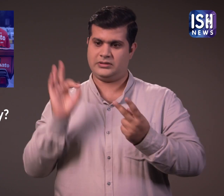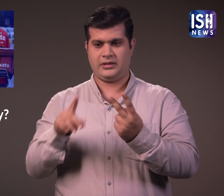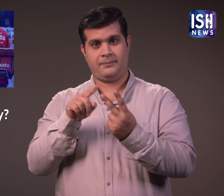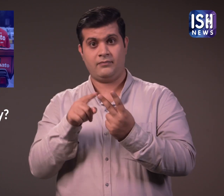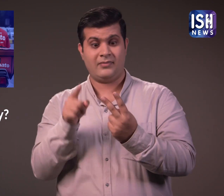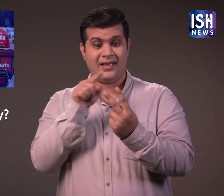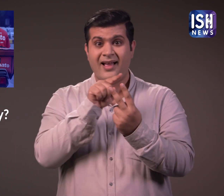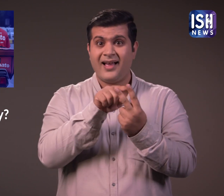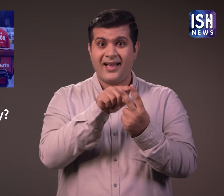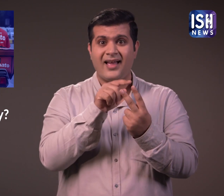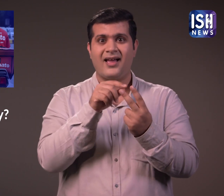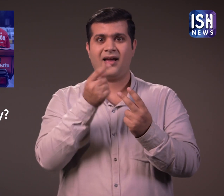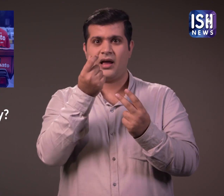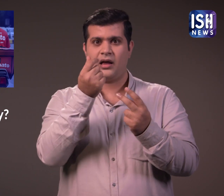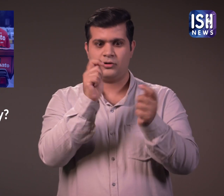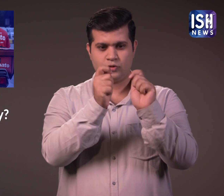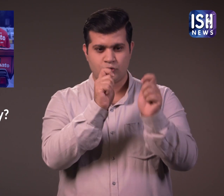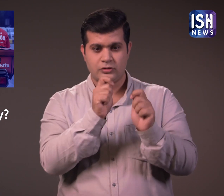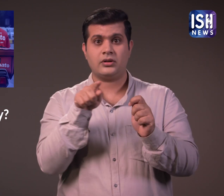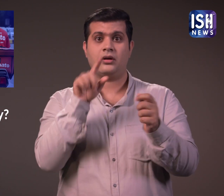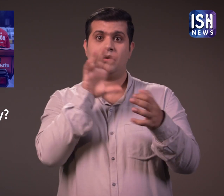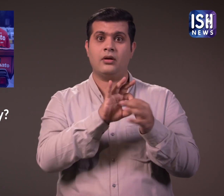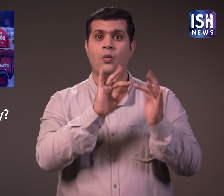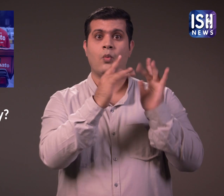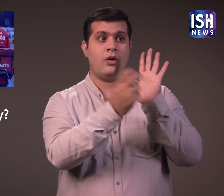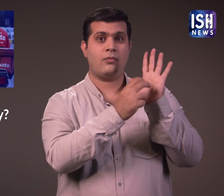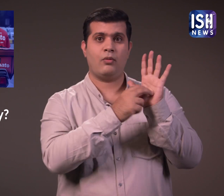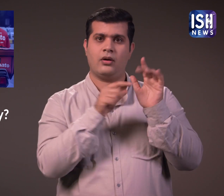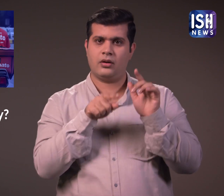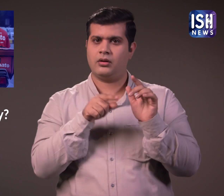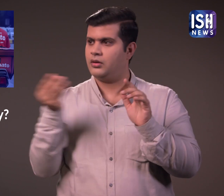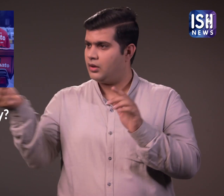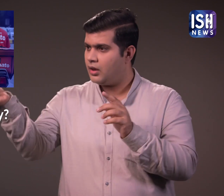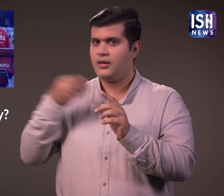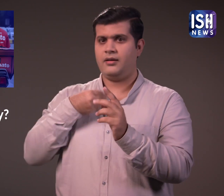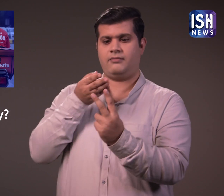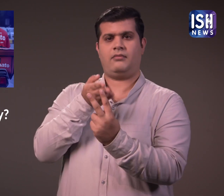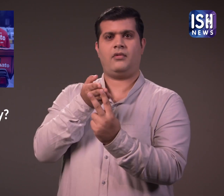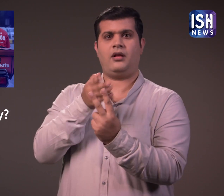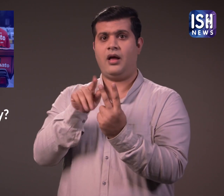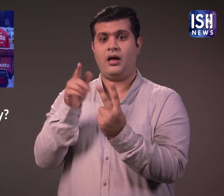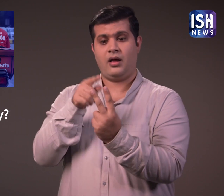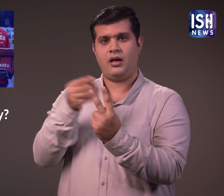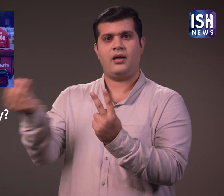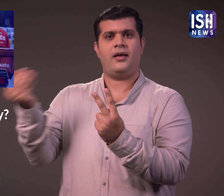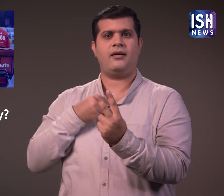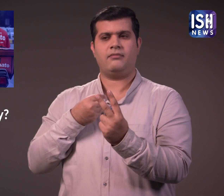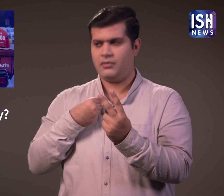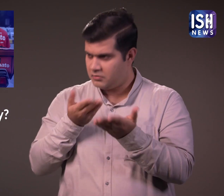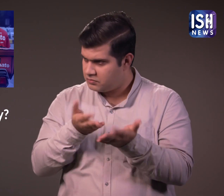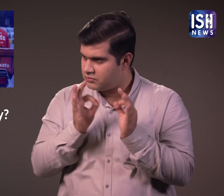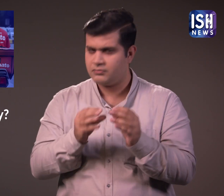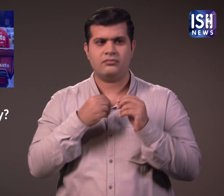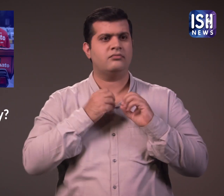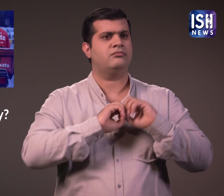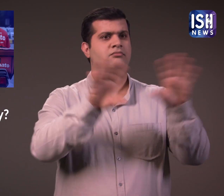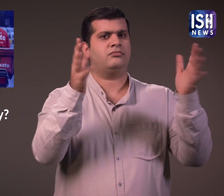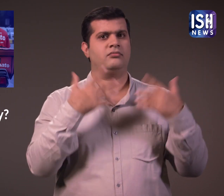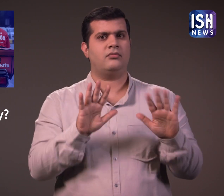और एक संचोदित ओन्लाइन एप के लिए। हमने रेस्टरॉन भागिदारों द्वारा हमें दी गई कीमिते ही